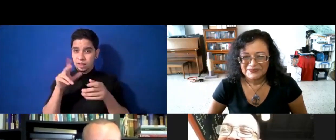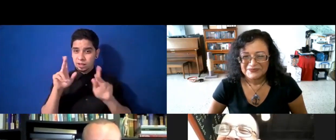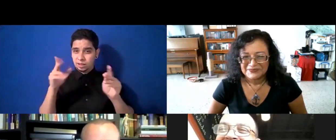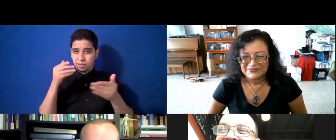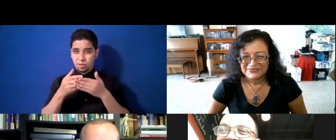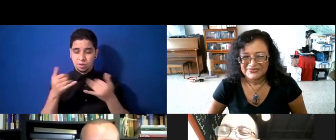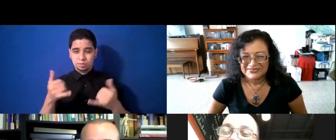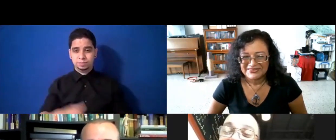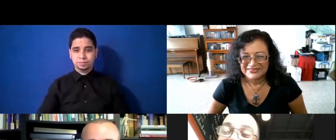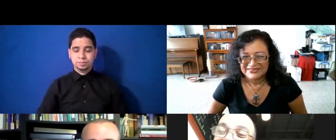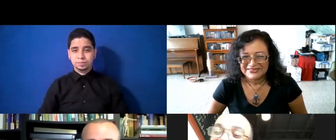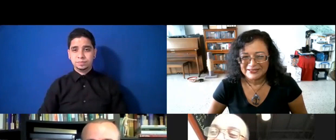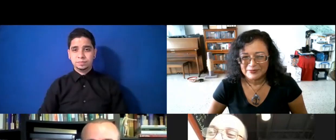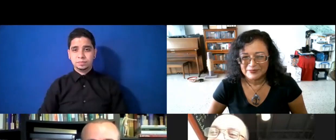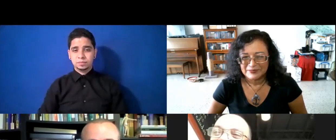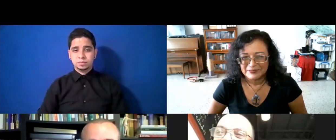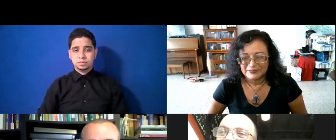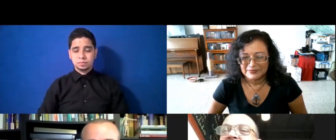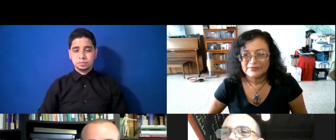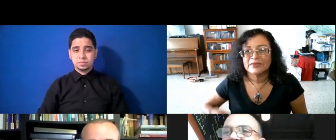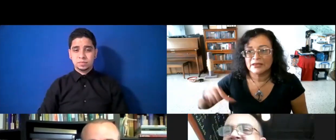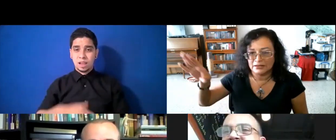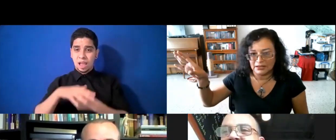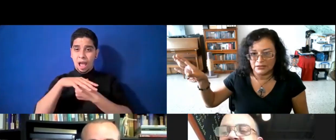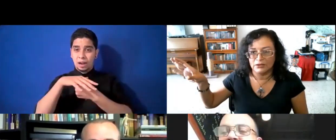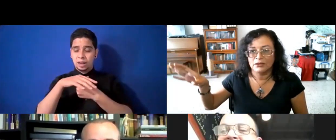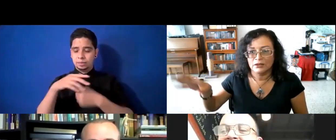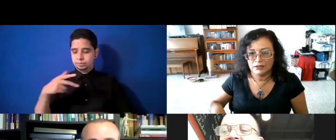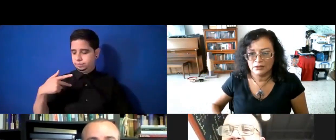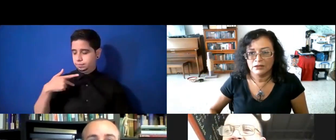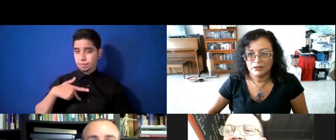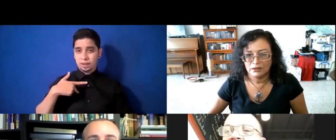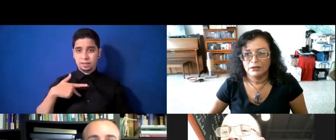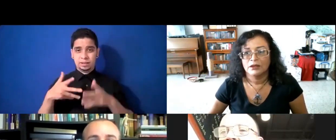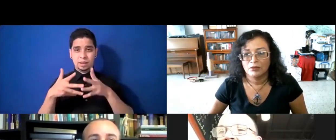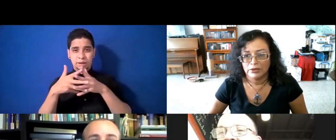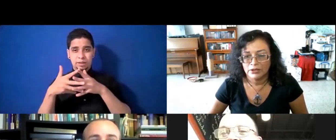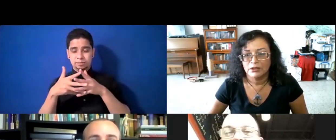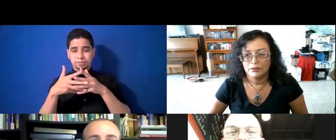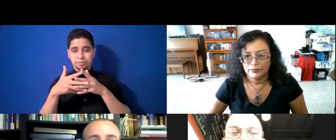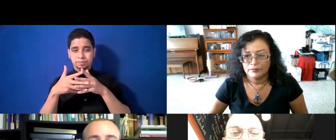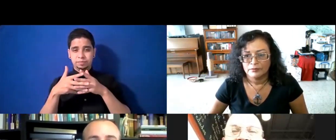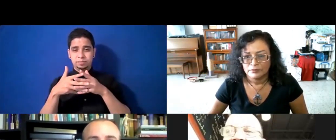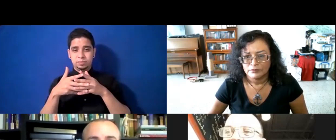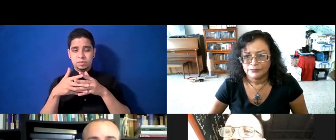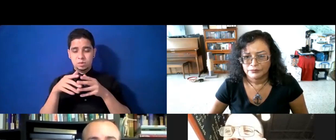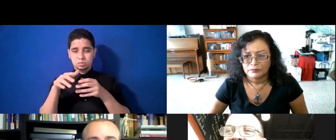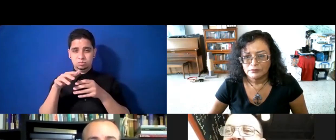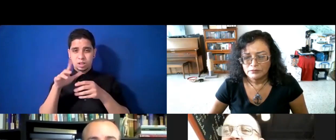de Plaza Las Américas, pues, Plaza Las Américas. Así que es ese círculo.